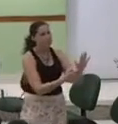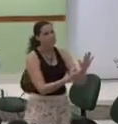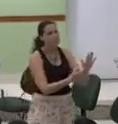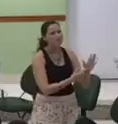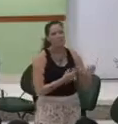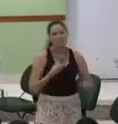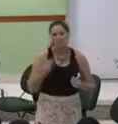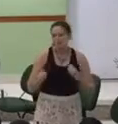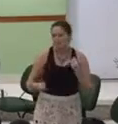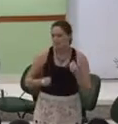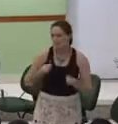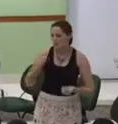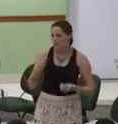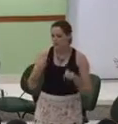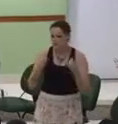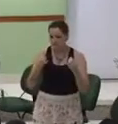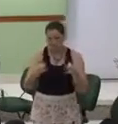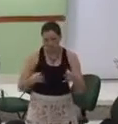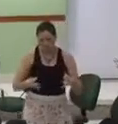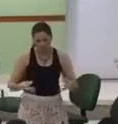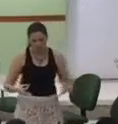Como explicar